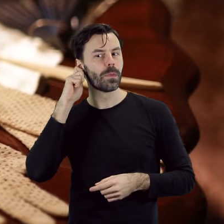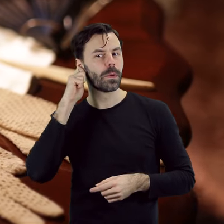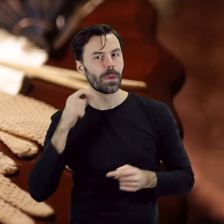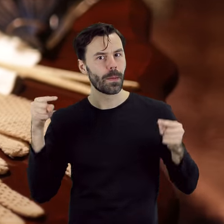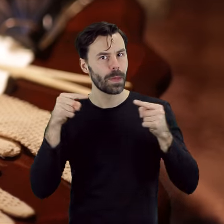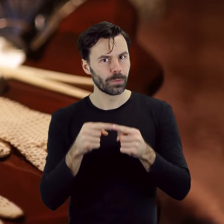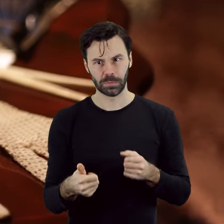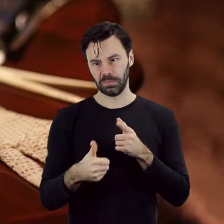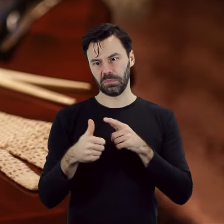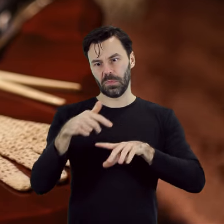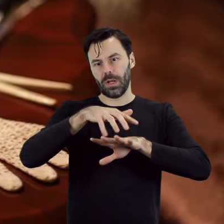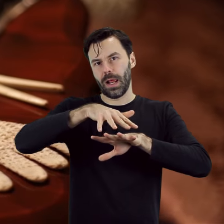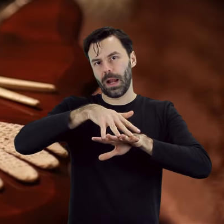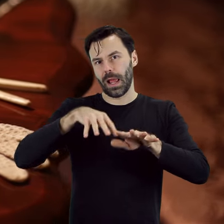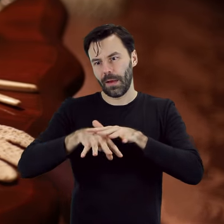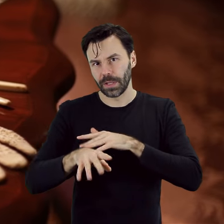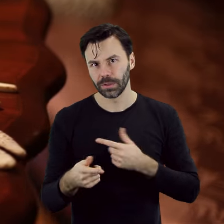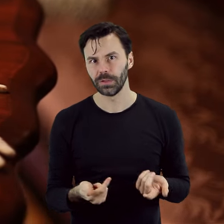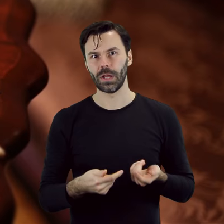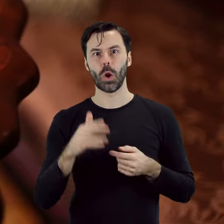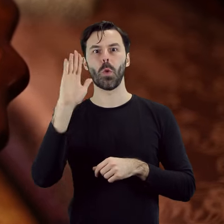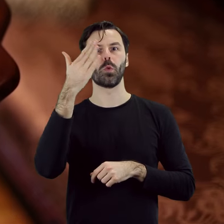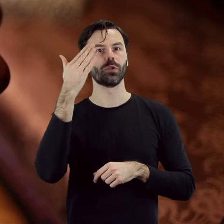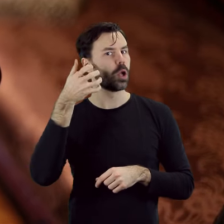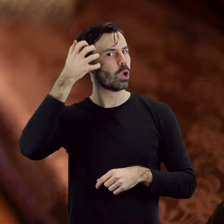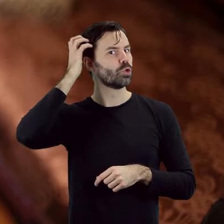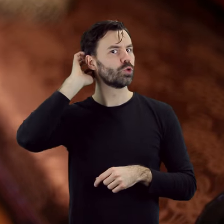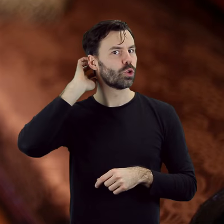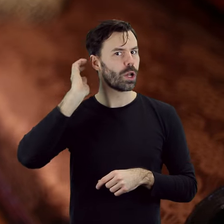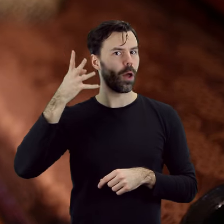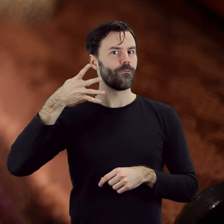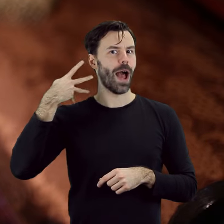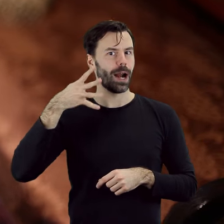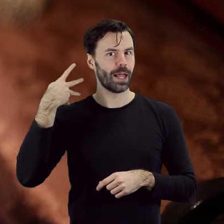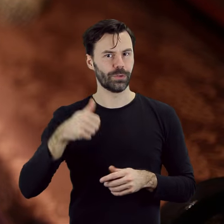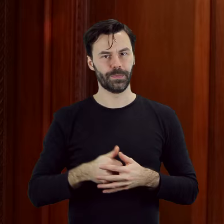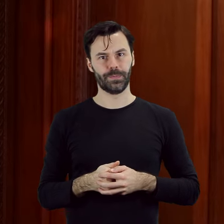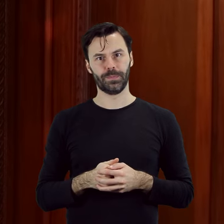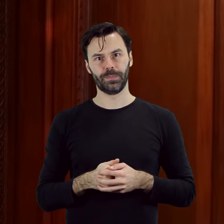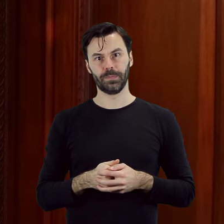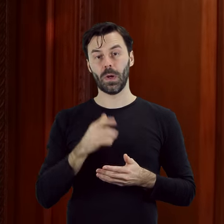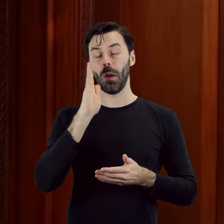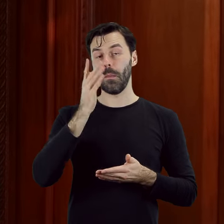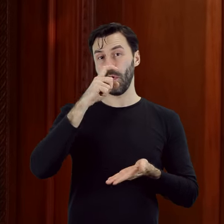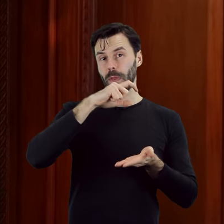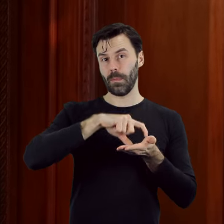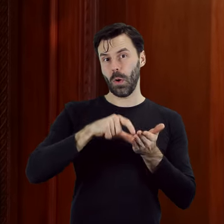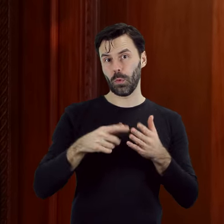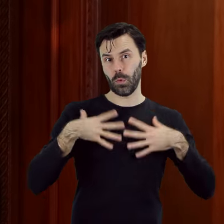takie jak koronkowe rękawiczki, lusterko, szczotka czy wachlarz. Z gotowalni przez drzwi z lustrem